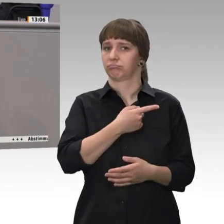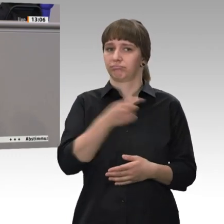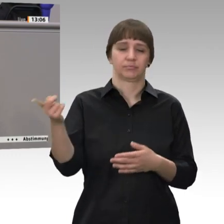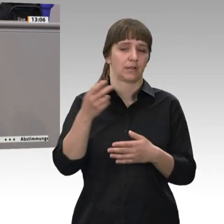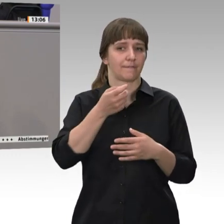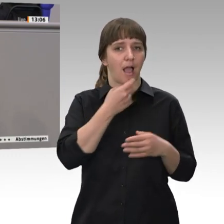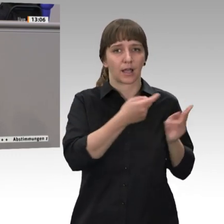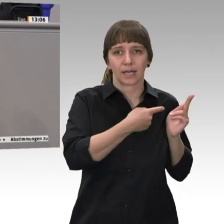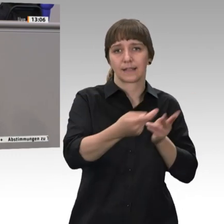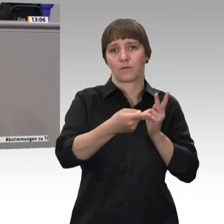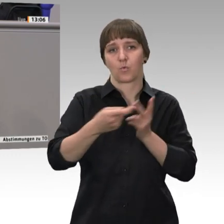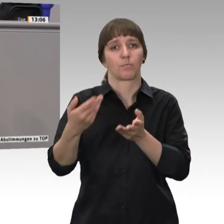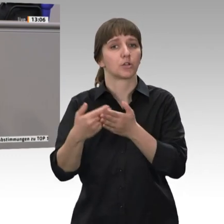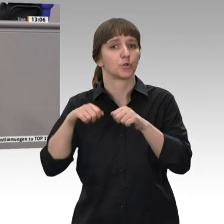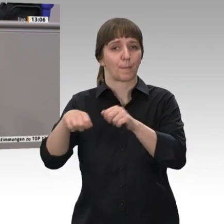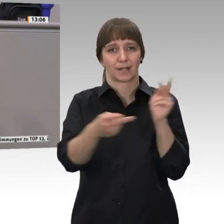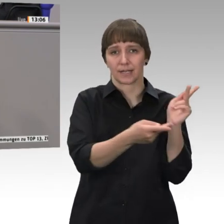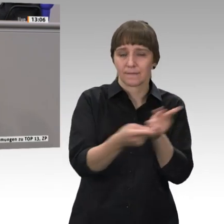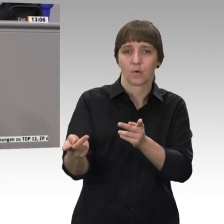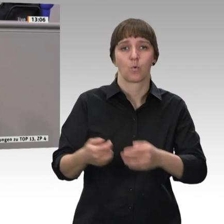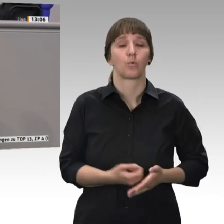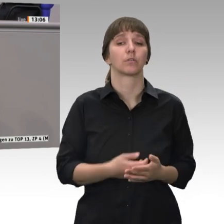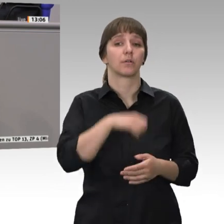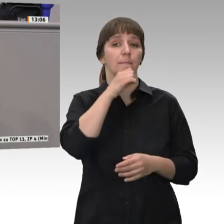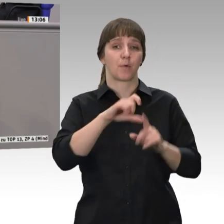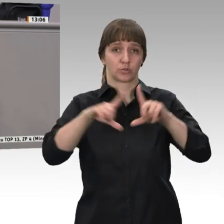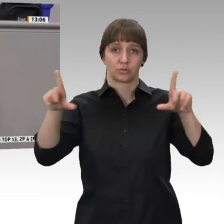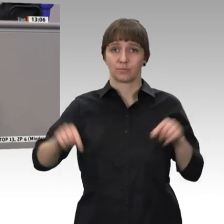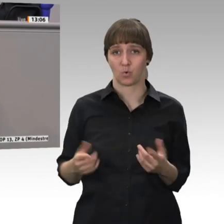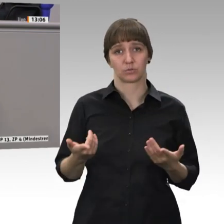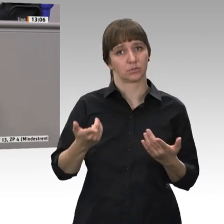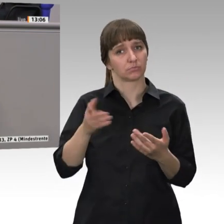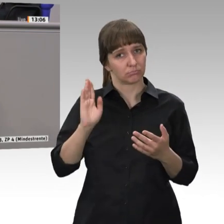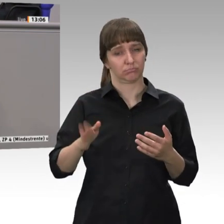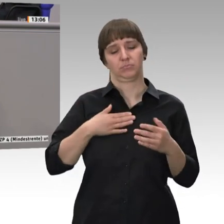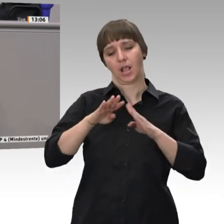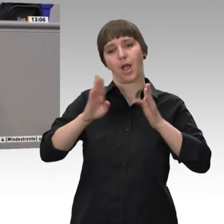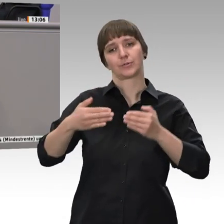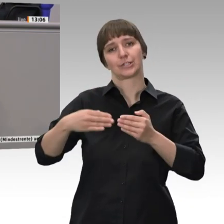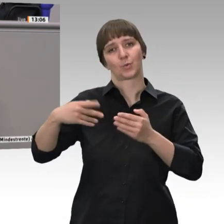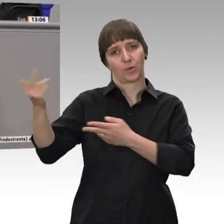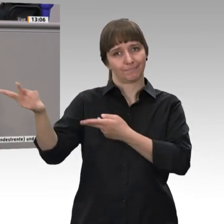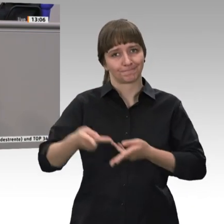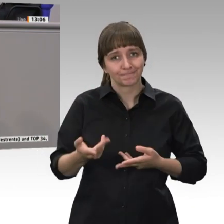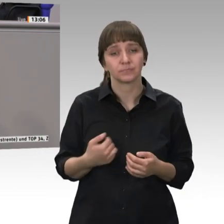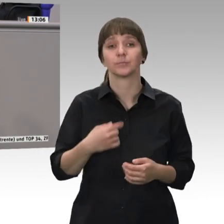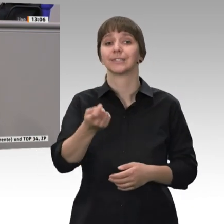an die Supermärkte, dass mir der Postbote meine Lieferungen an die Haustür bringt und das Essen, wenn ich im Homeoffice